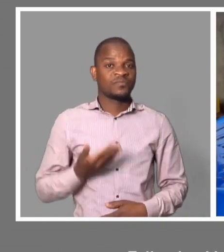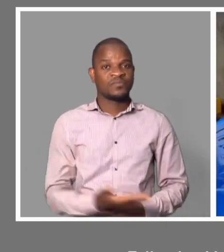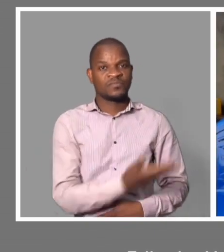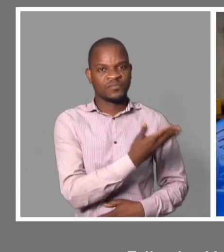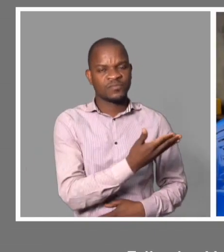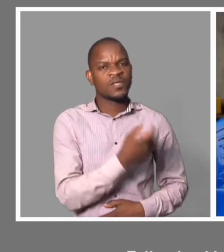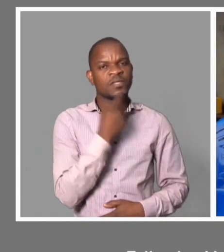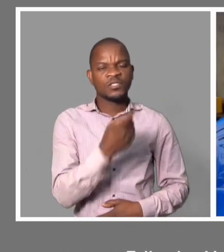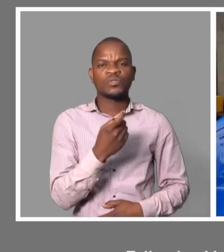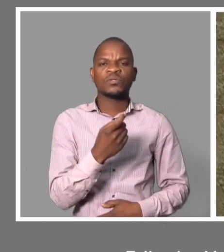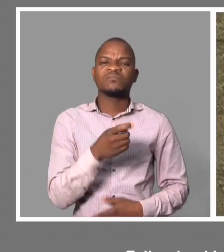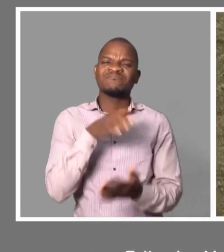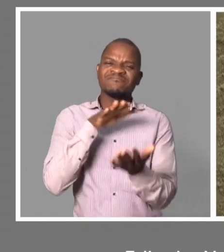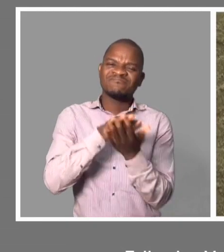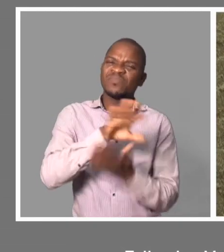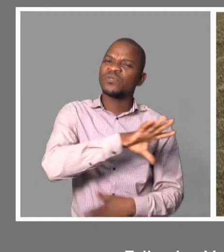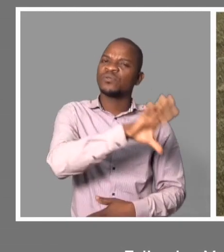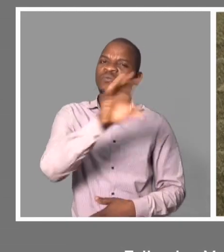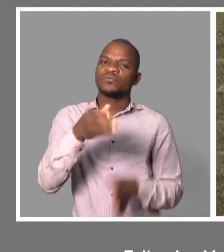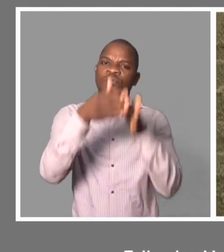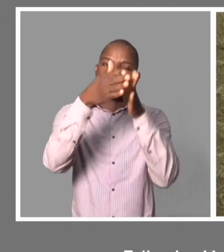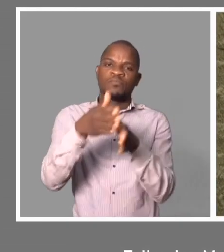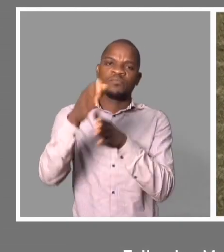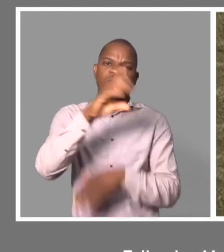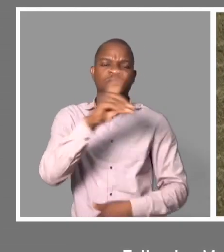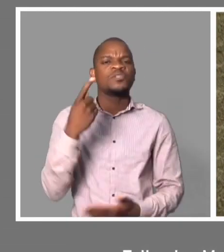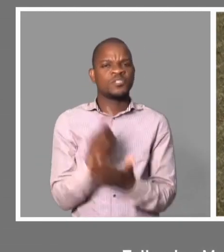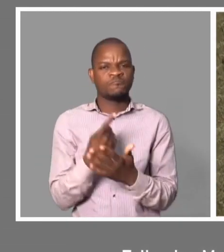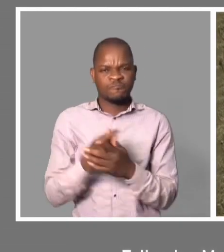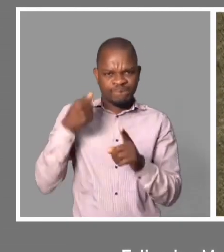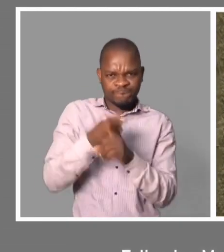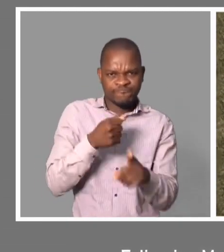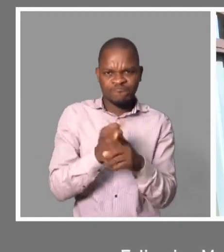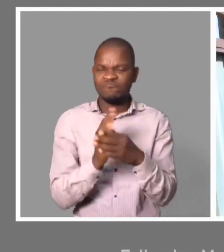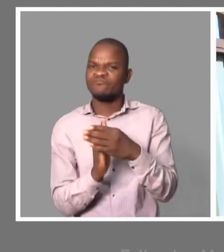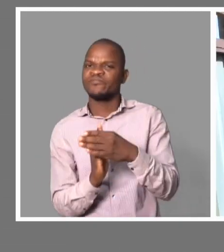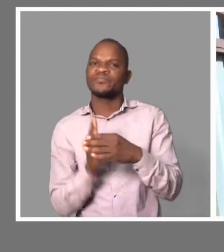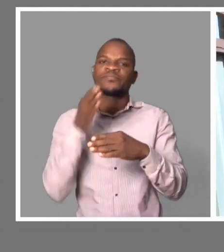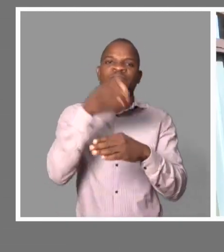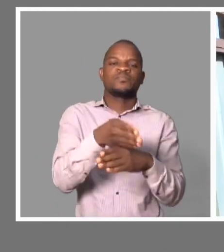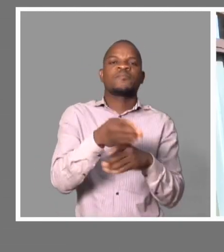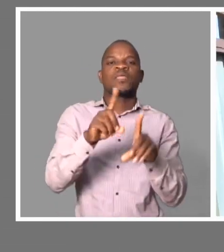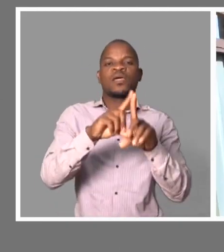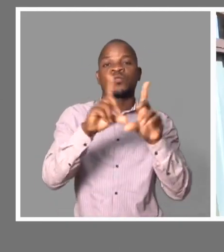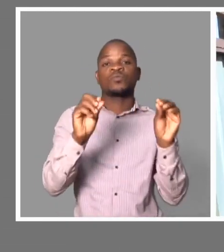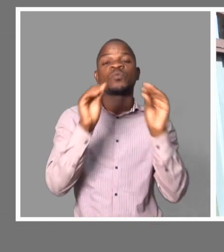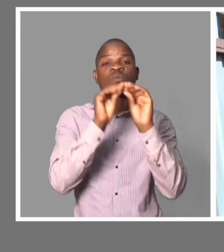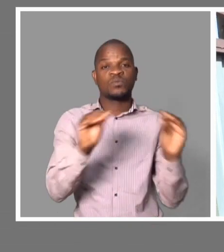apela as pessoas com deficiência a lutarem pelas possibilidades para quebrarem barreiras no acesso à